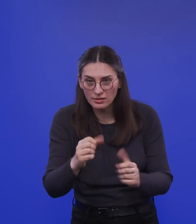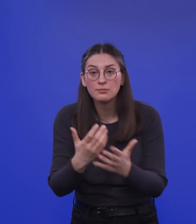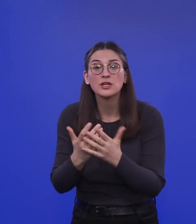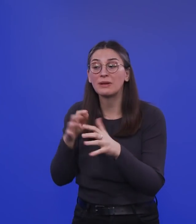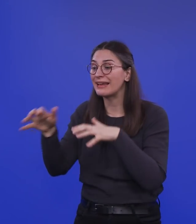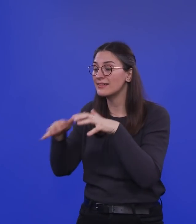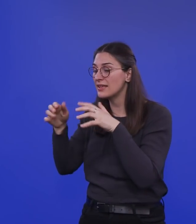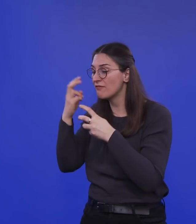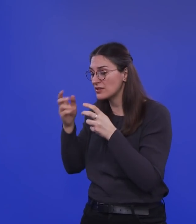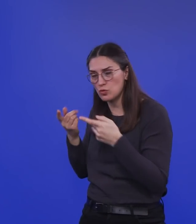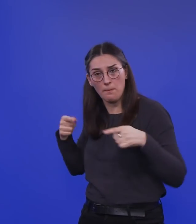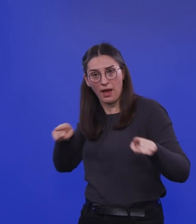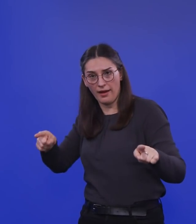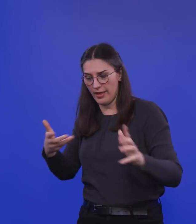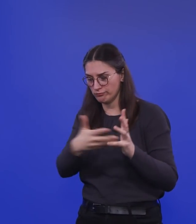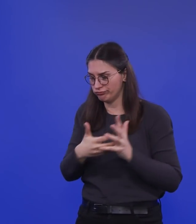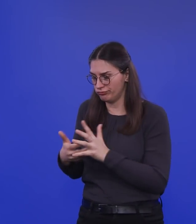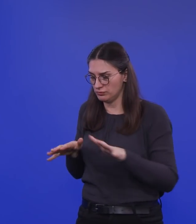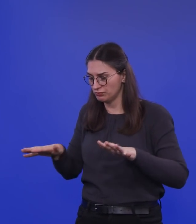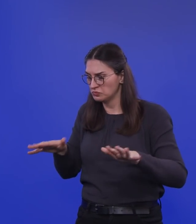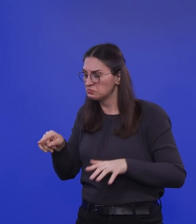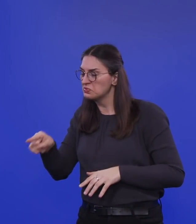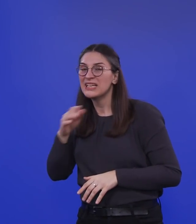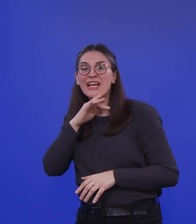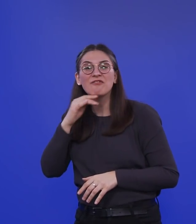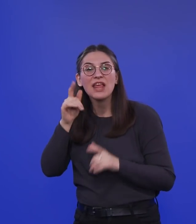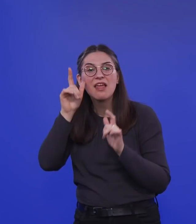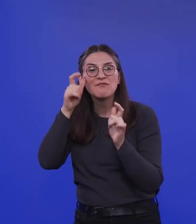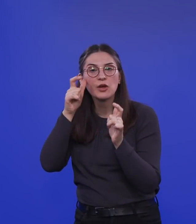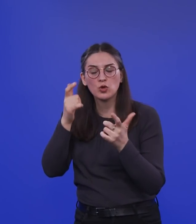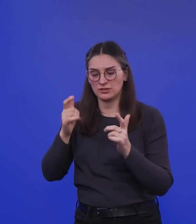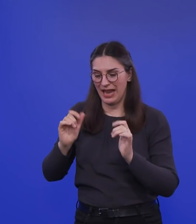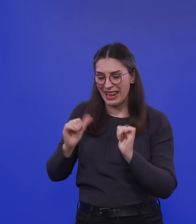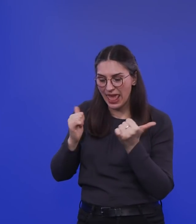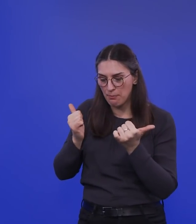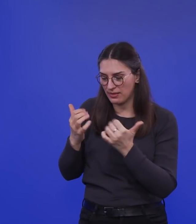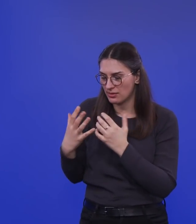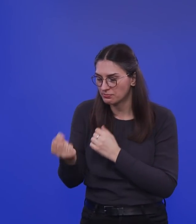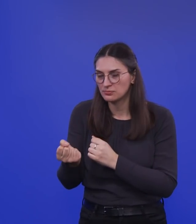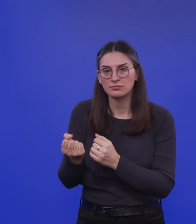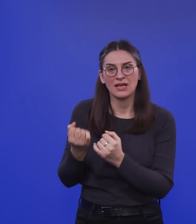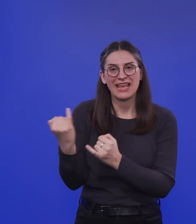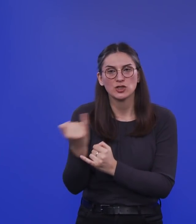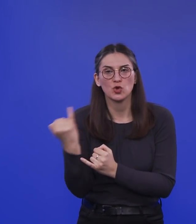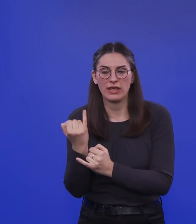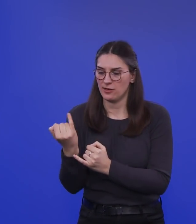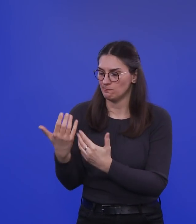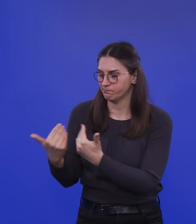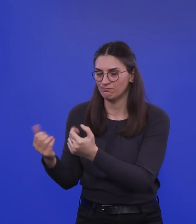parallel macht, dass man gar nicht so viel Virus mehr lebend im Labor isolieren kann. Und da wäre beispielsweise die